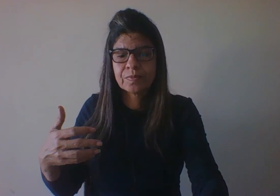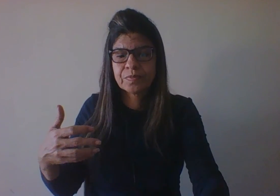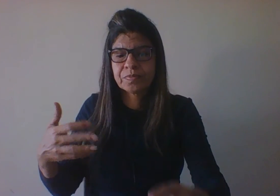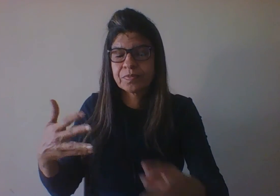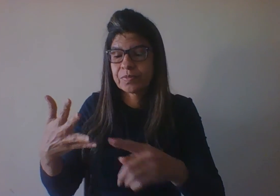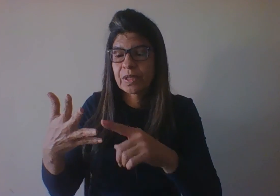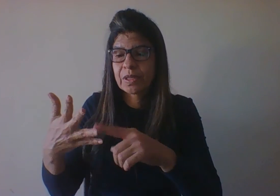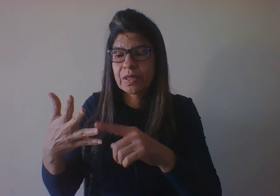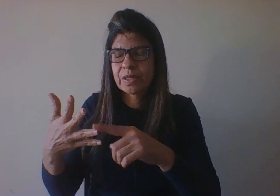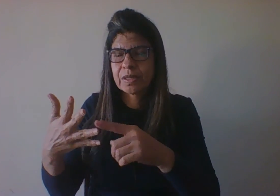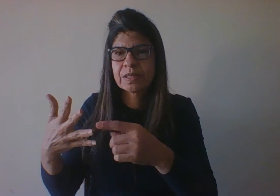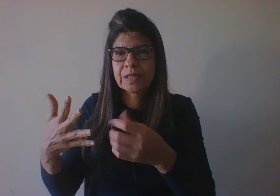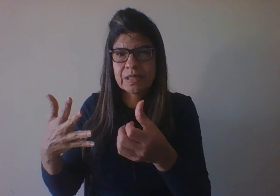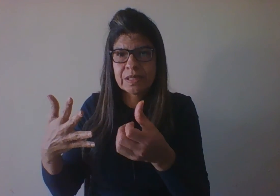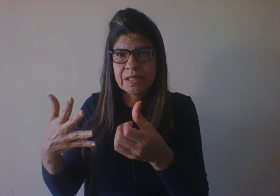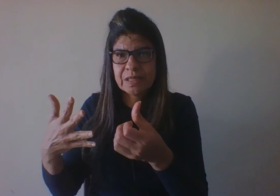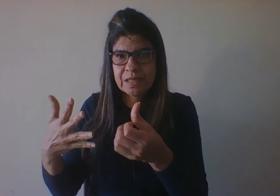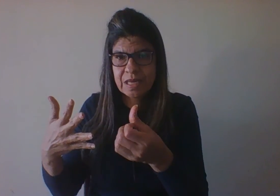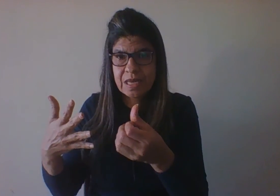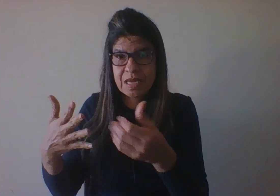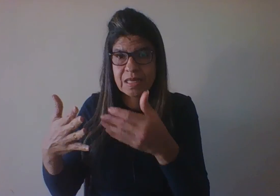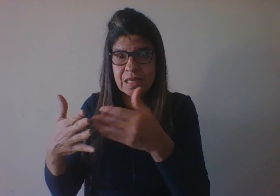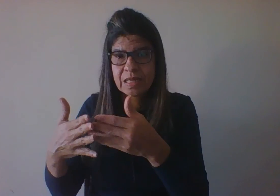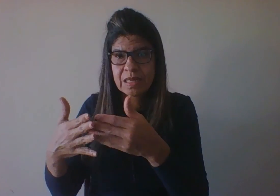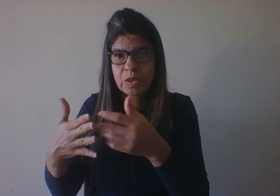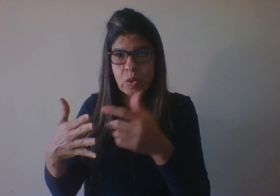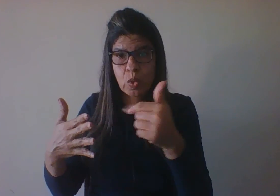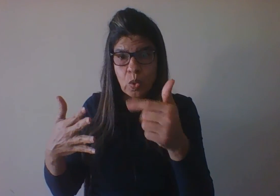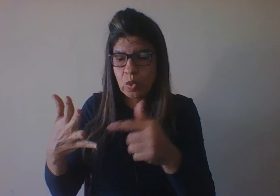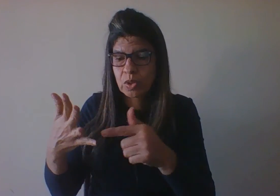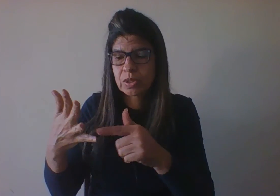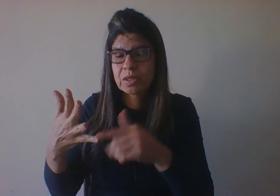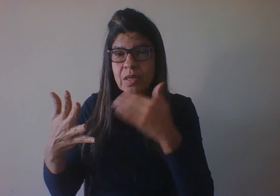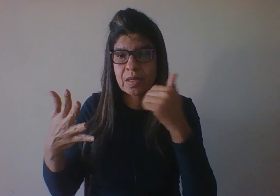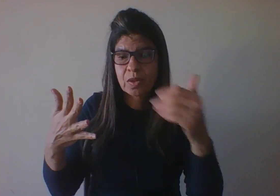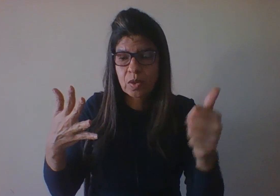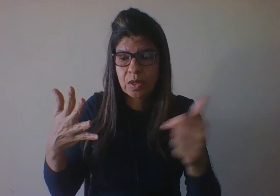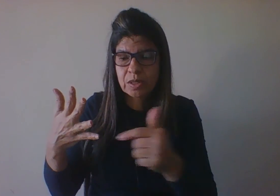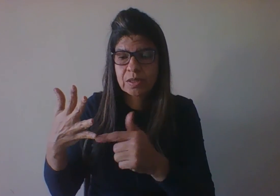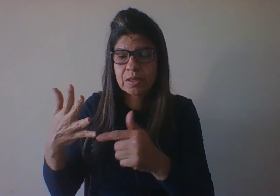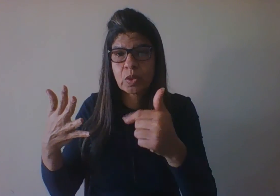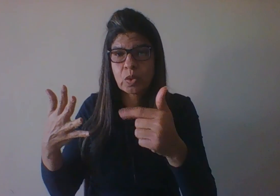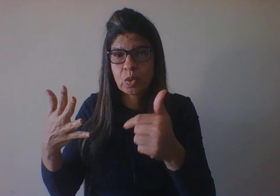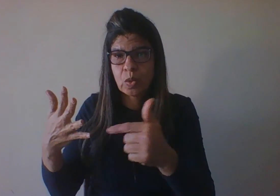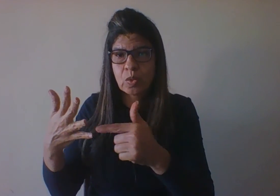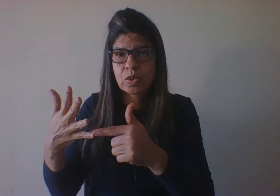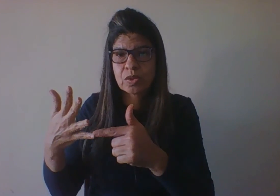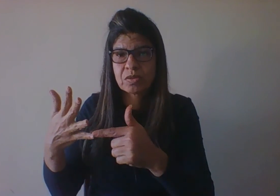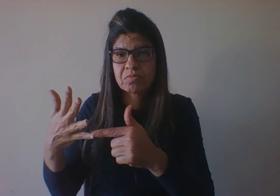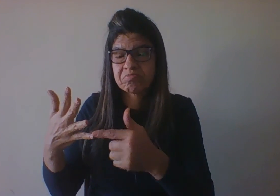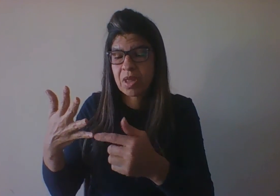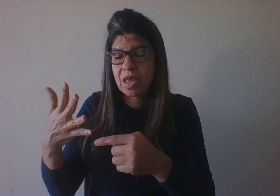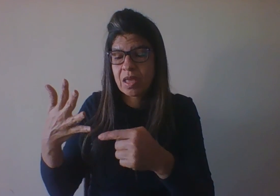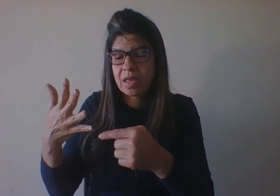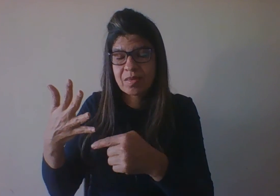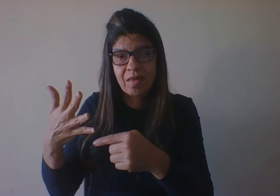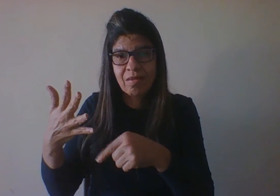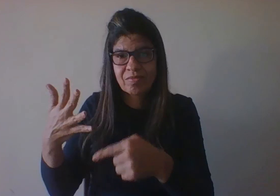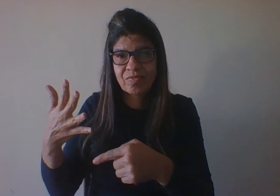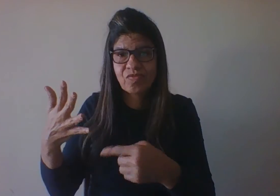a adolescência, de 12 a 20 anos, a maturidade ou vida adulta, aproximadamente dos 20